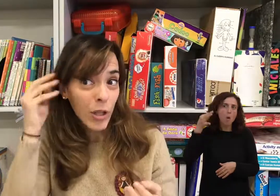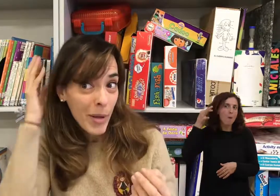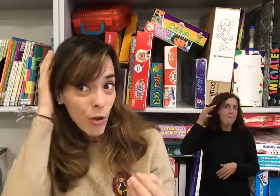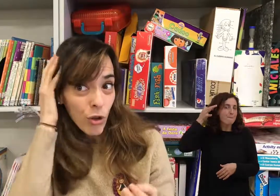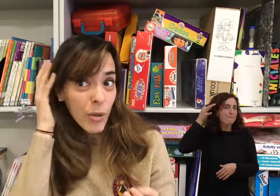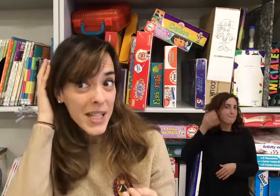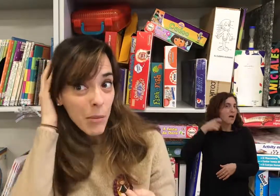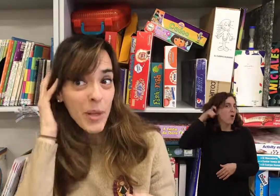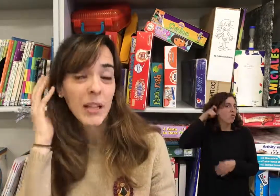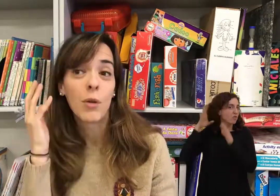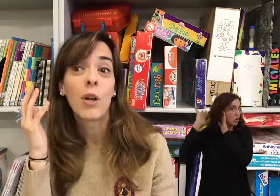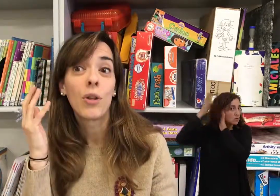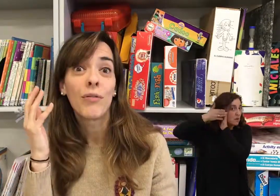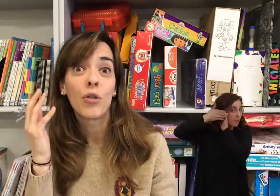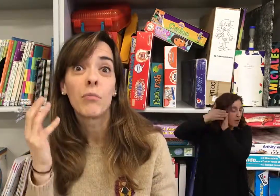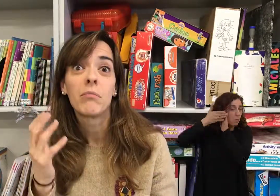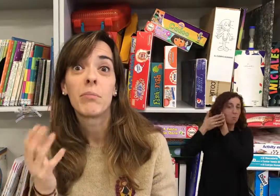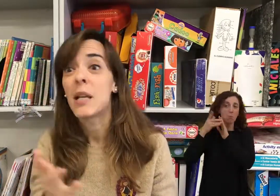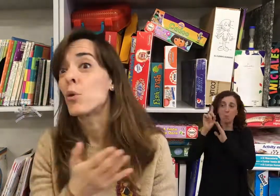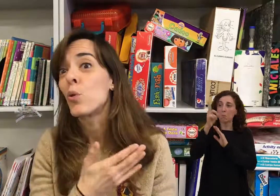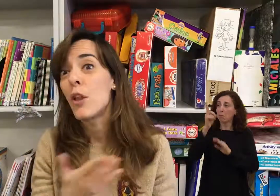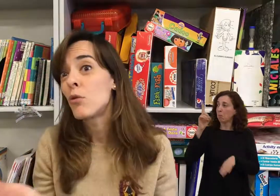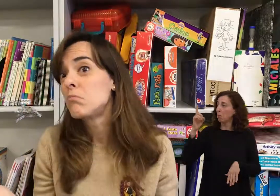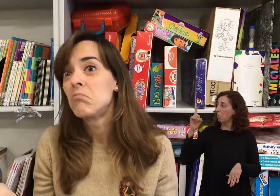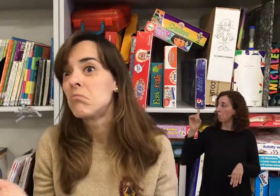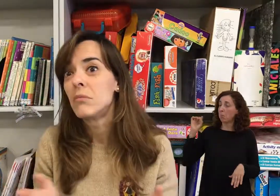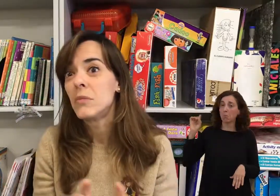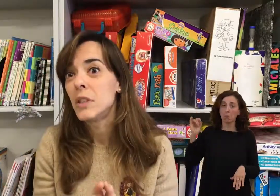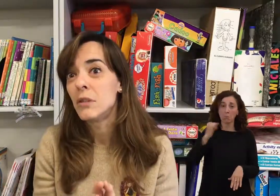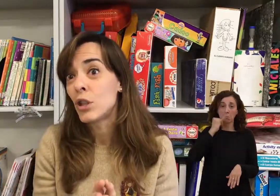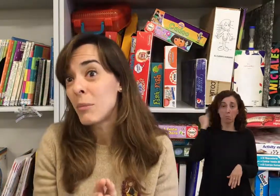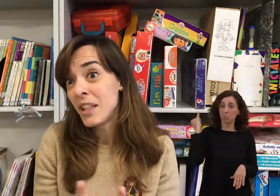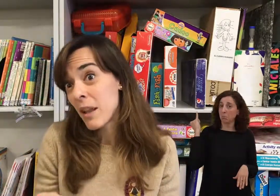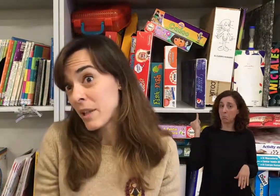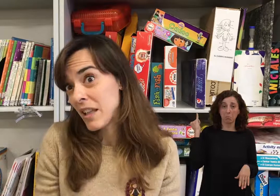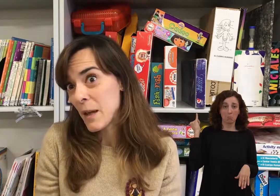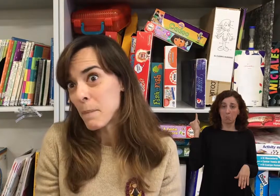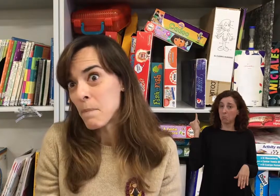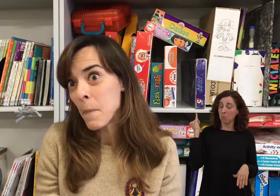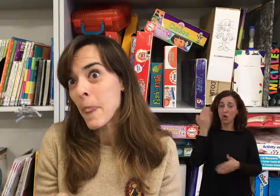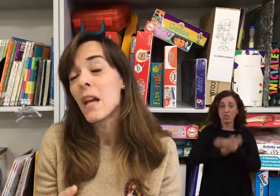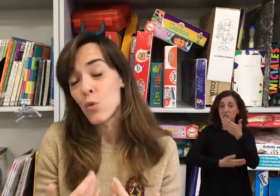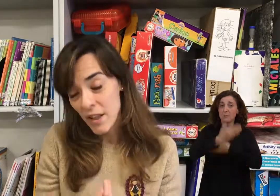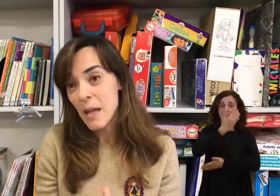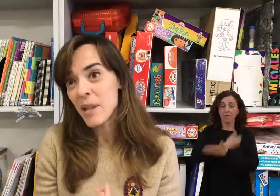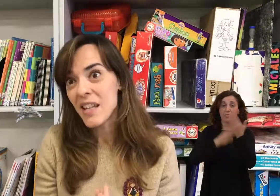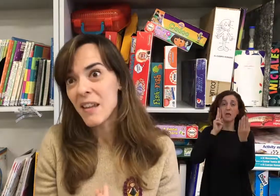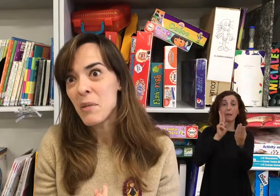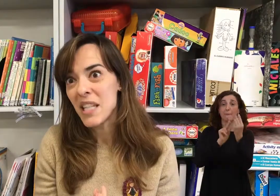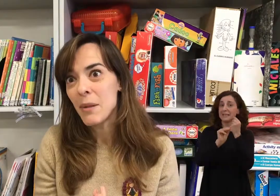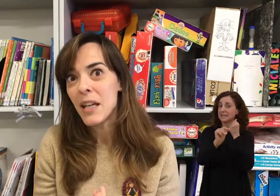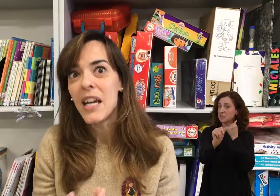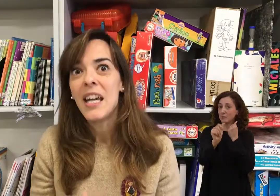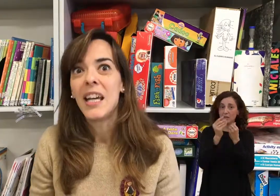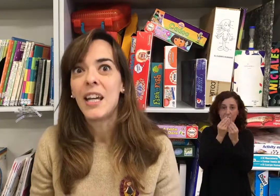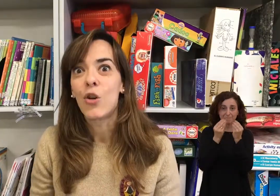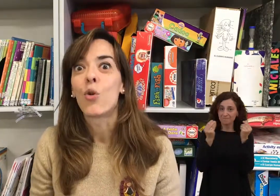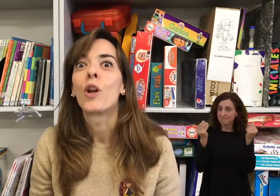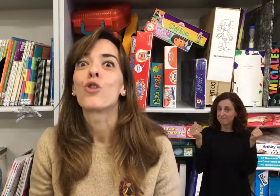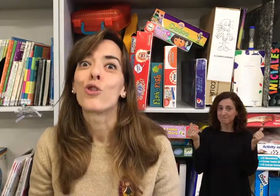tapado y no le ves el implante o el audífono, pasa por tu lado totalmente inadvertida, es una discapacidad invisible, con lo cual nosotros